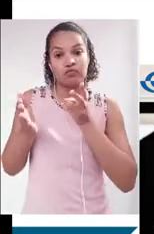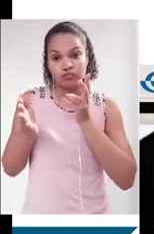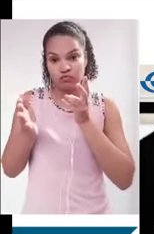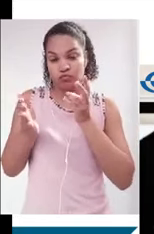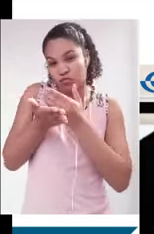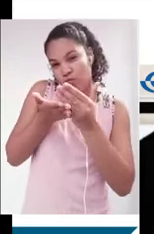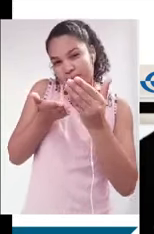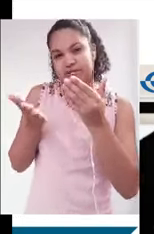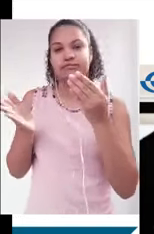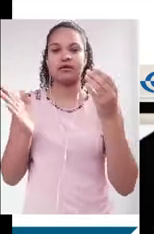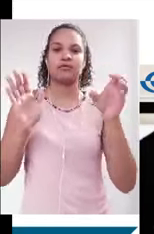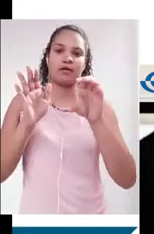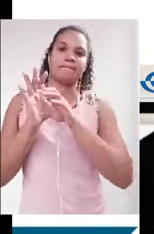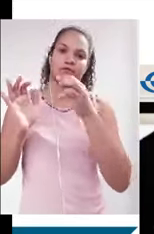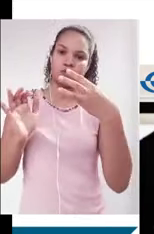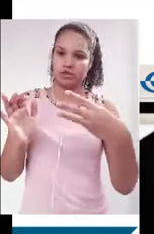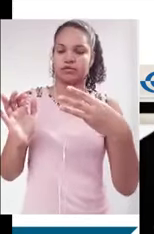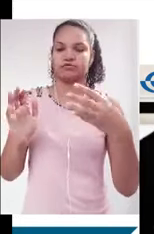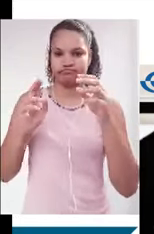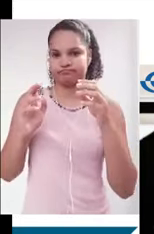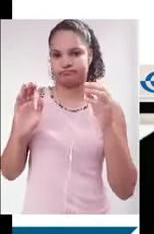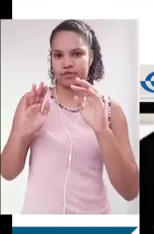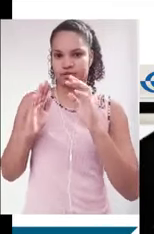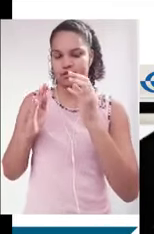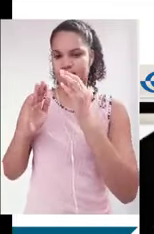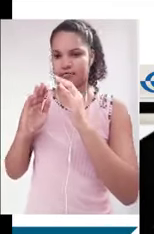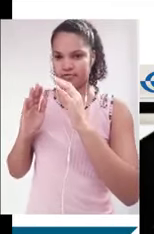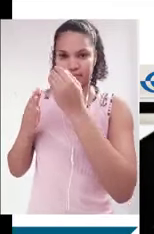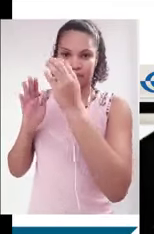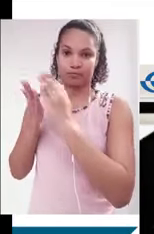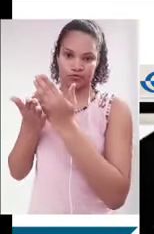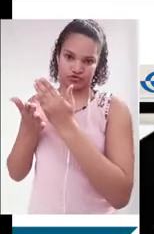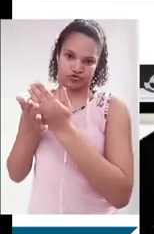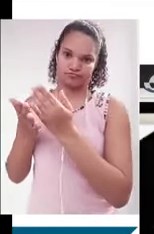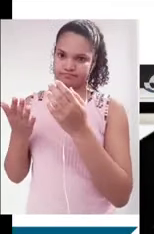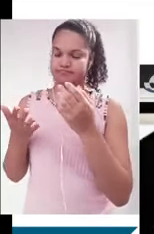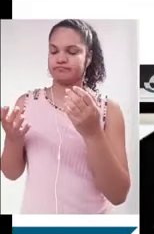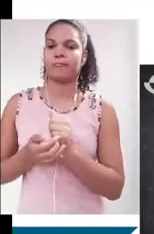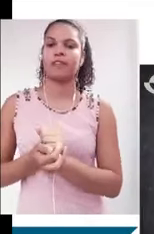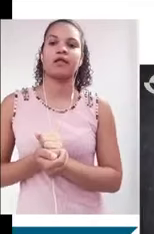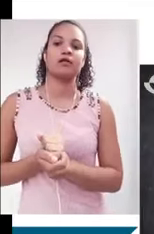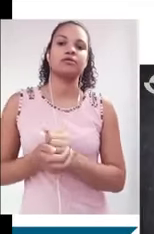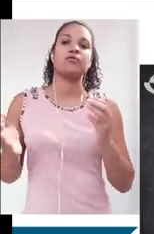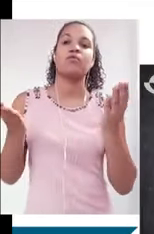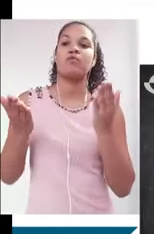introduzir o capítulo 3 e o tópico da nossa aula de hoje é a interpretação do tema. Pessoal, a primeira coisa que a gente precisa